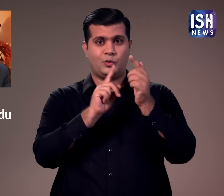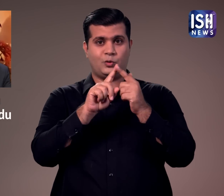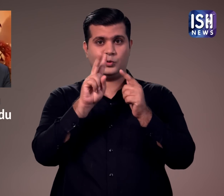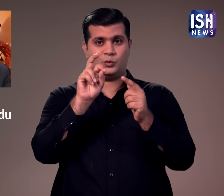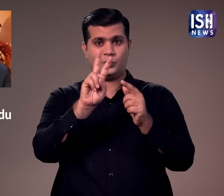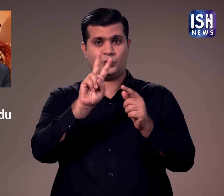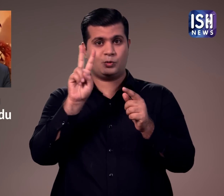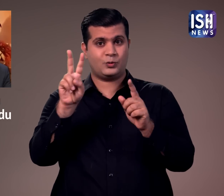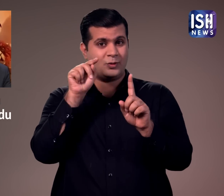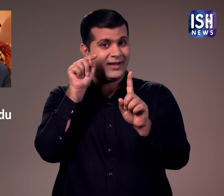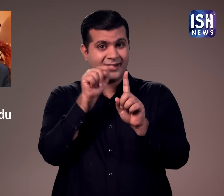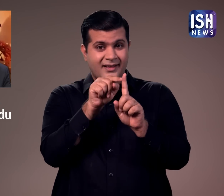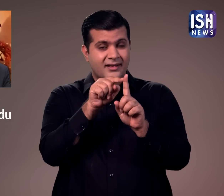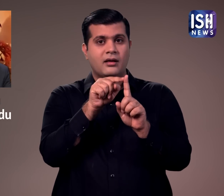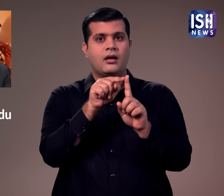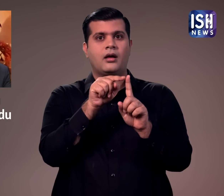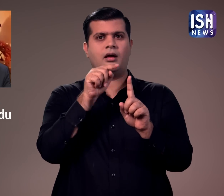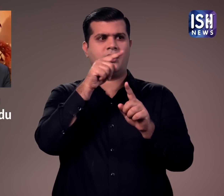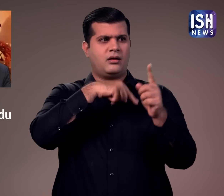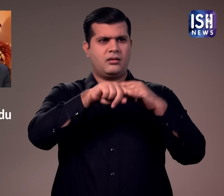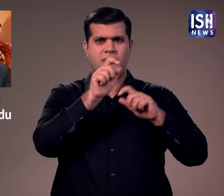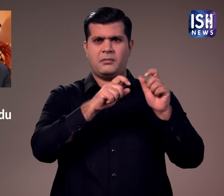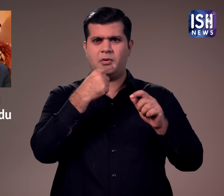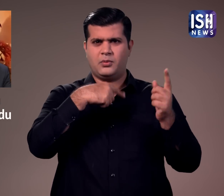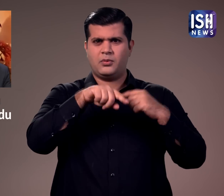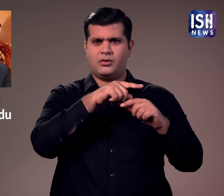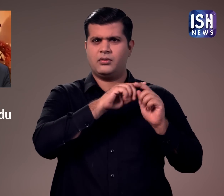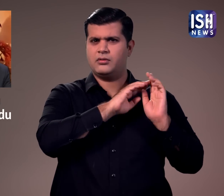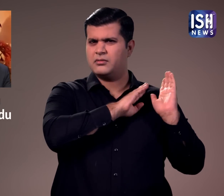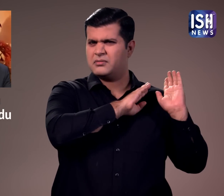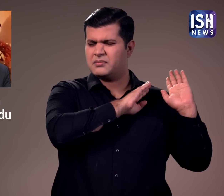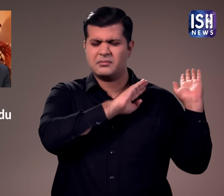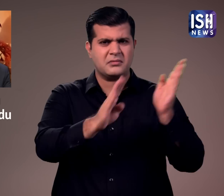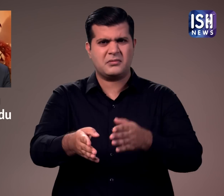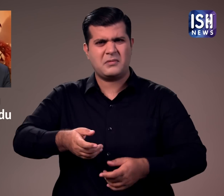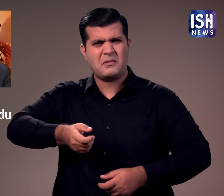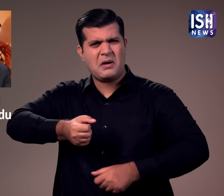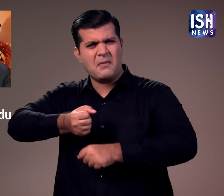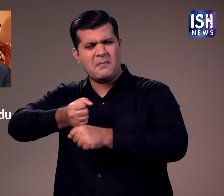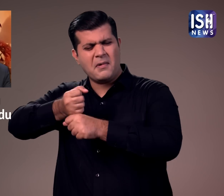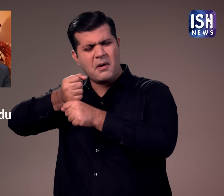को कुछ लोगों ने मंदिर में तोड़फोड की।